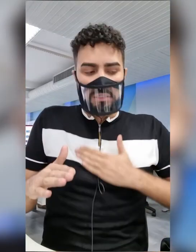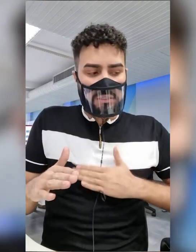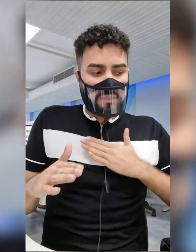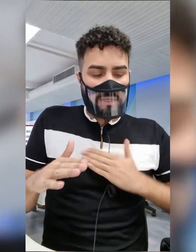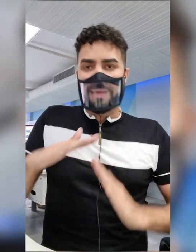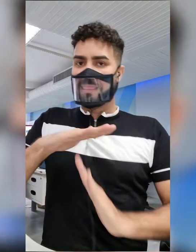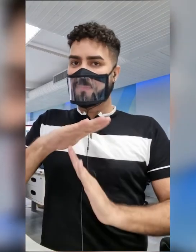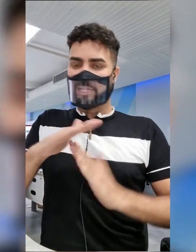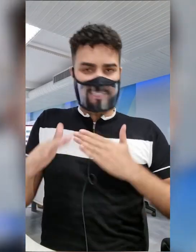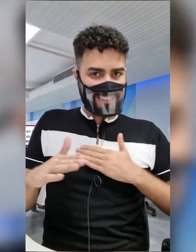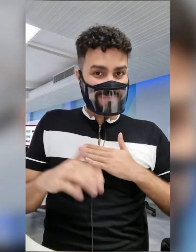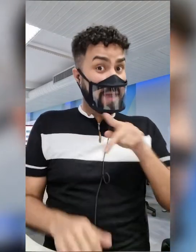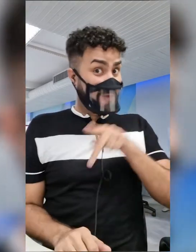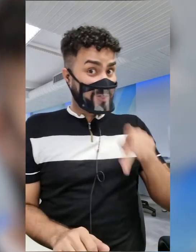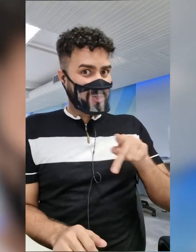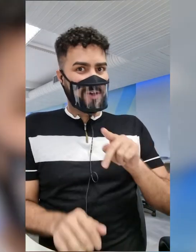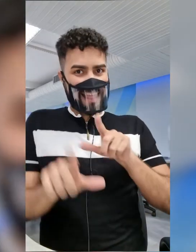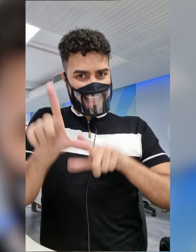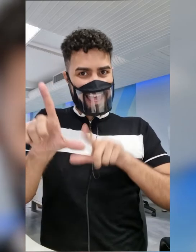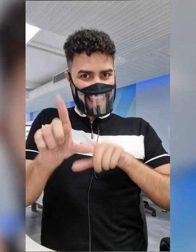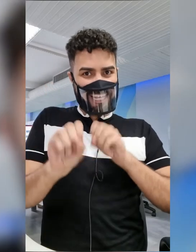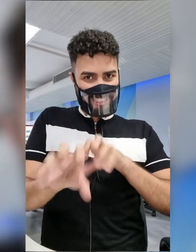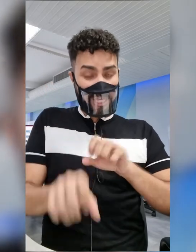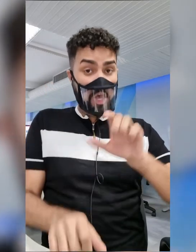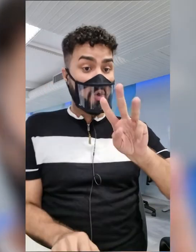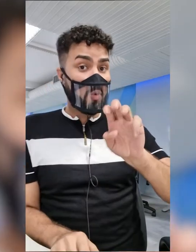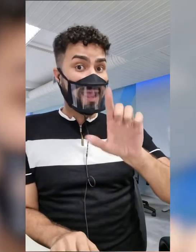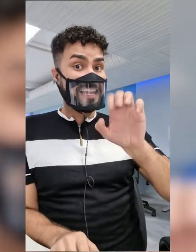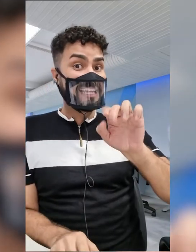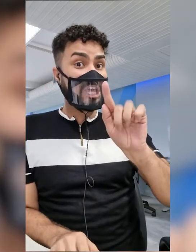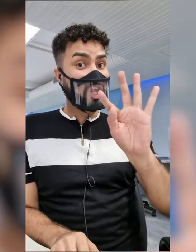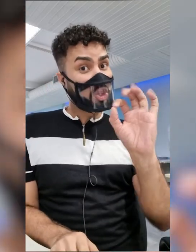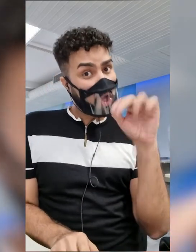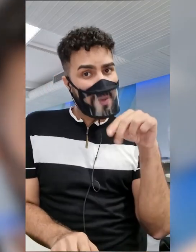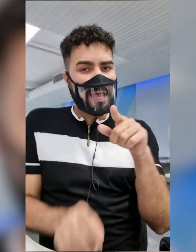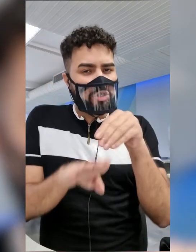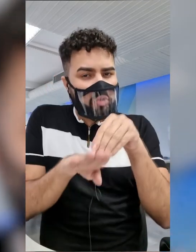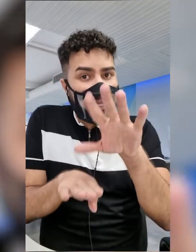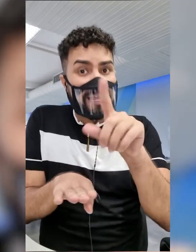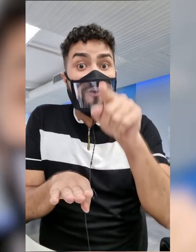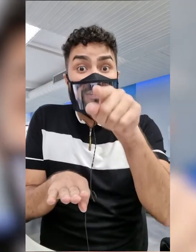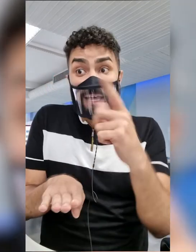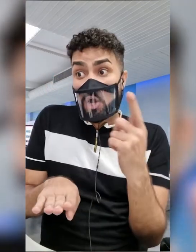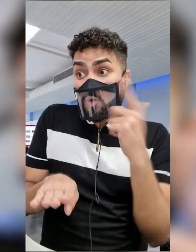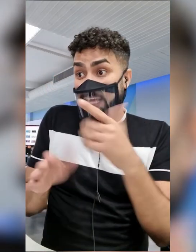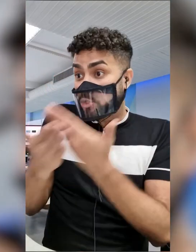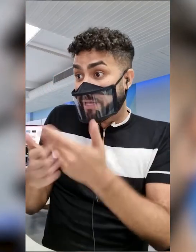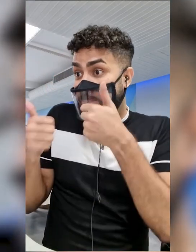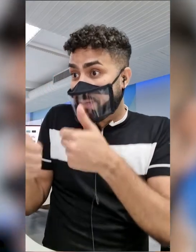O professor de letras Wellington Pedro da Silva sugere que o candidato estabeleça pequenas recompensas para se